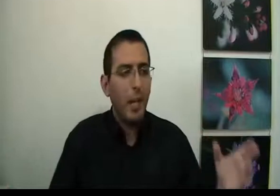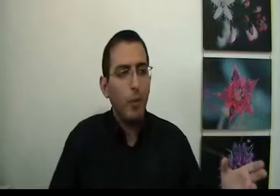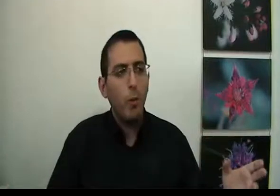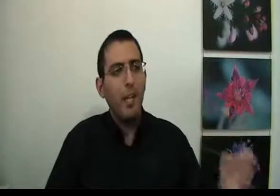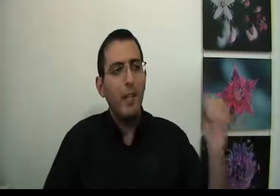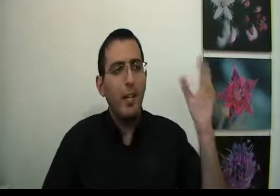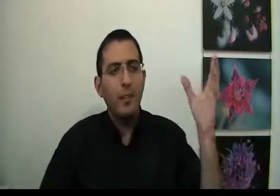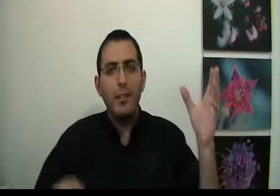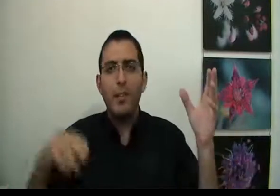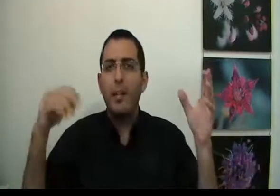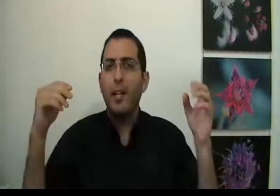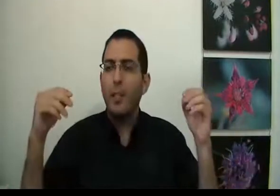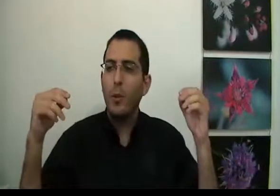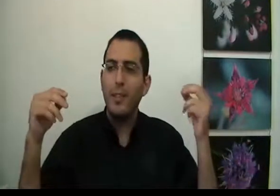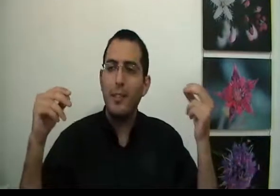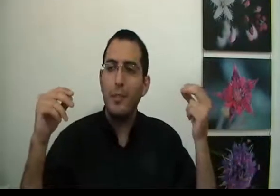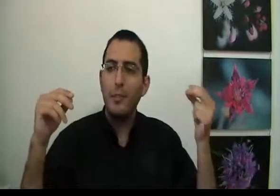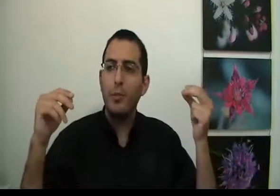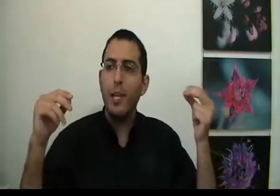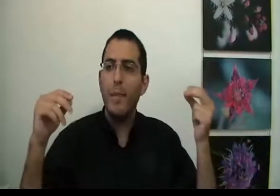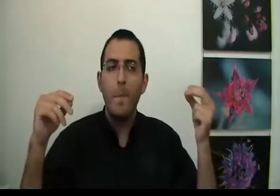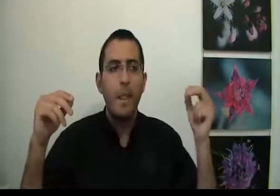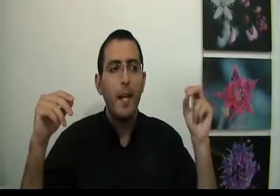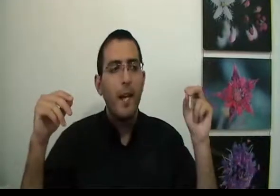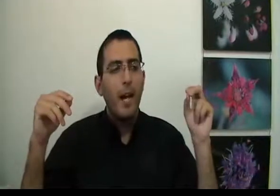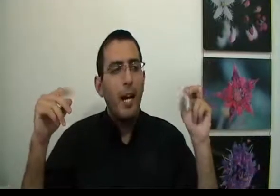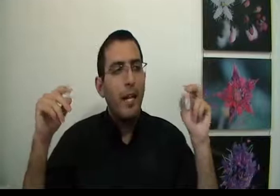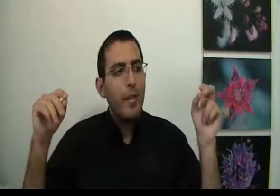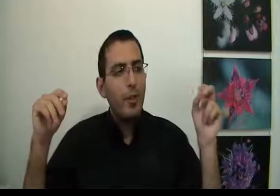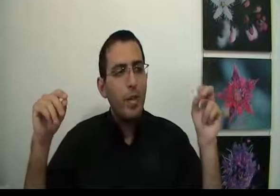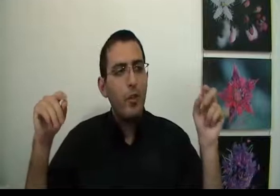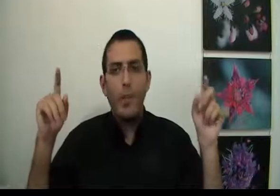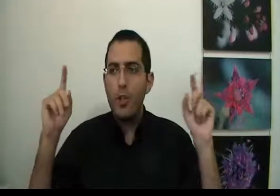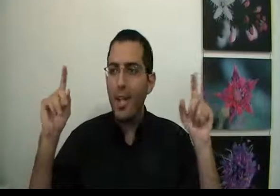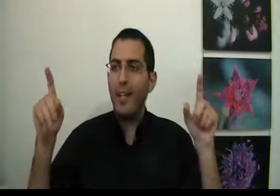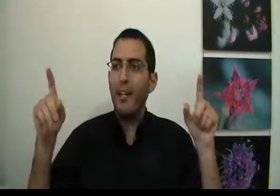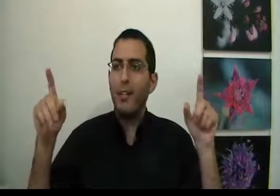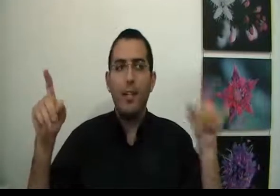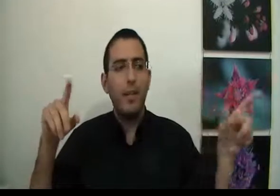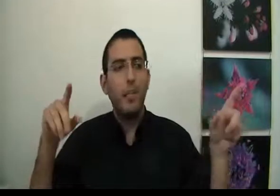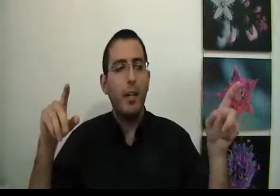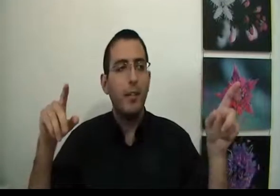רמות, אבל אני רוצה לתת אמת אחד. אני רוצה לתת אמת מסוים על הקשר שיש בין שקר לבין פחד.